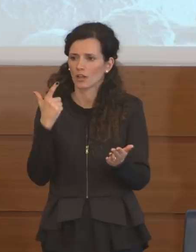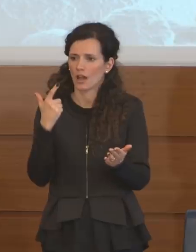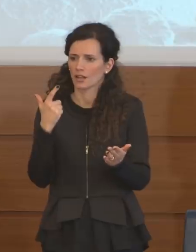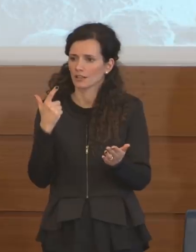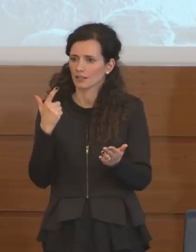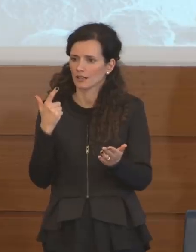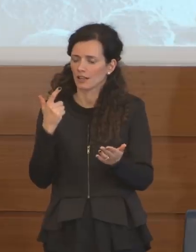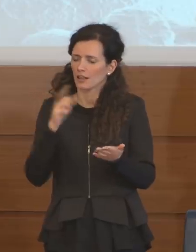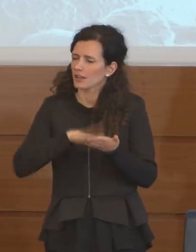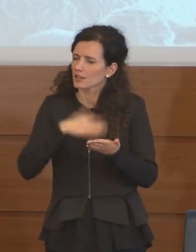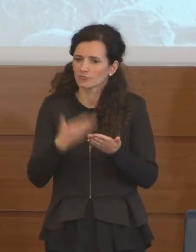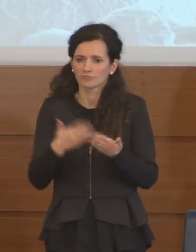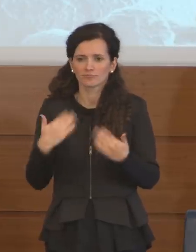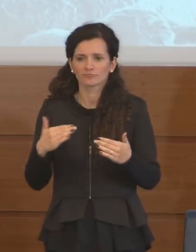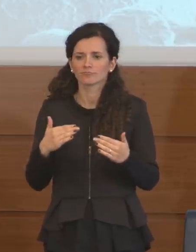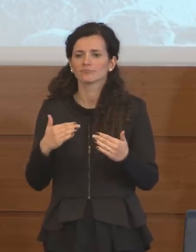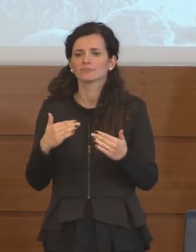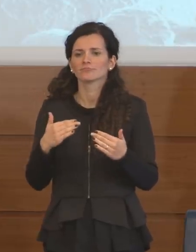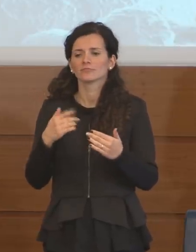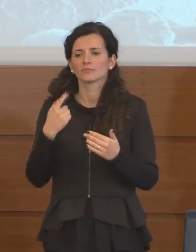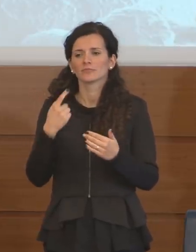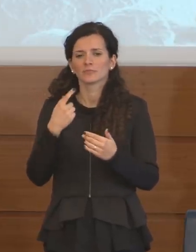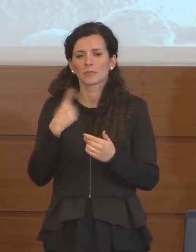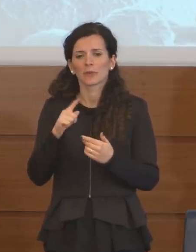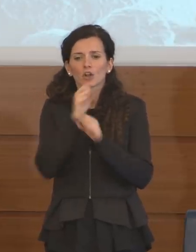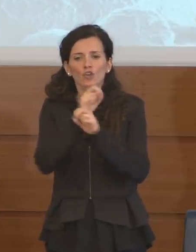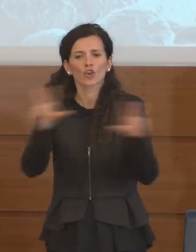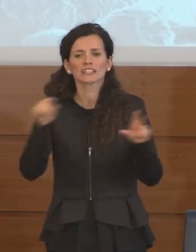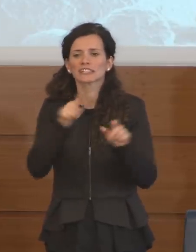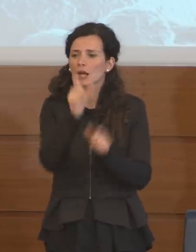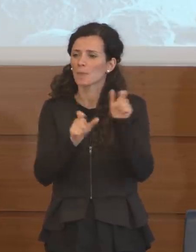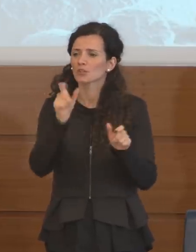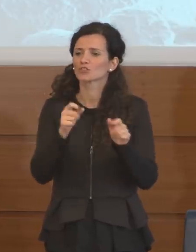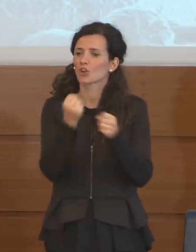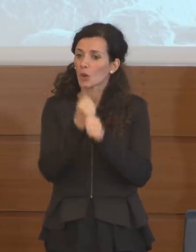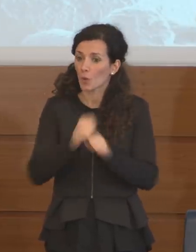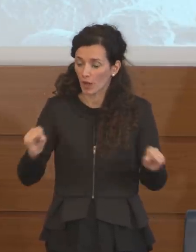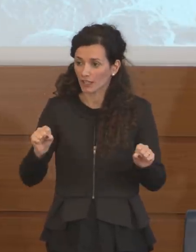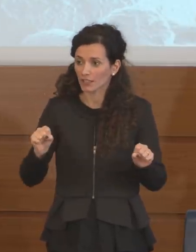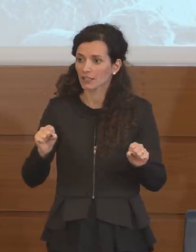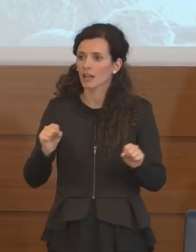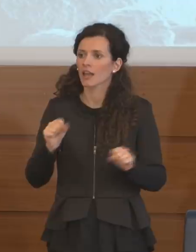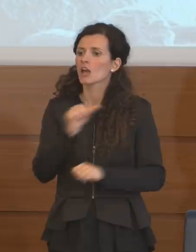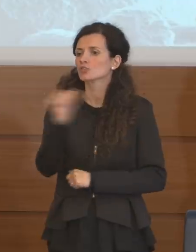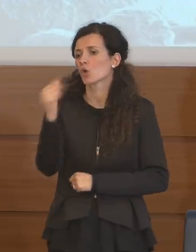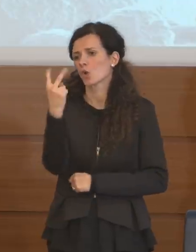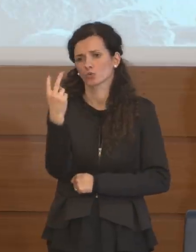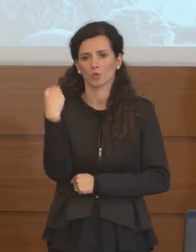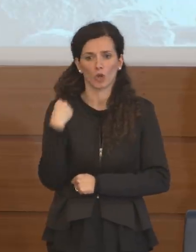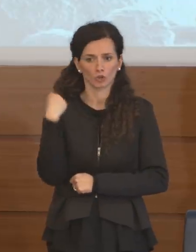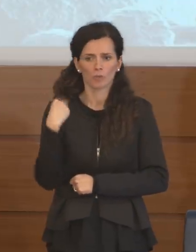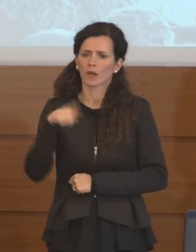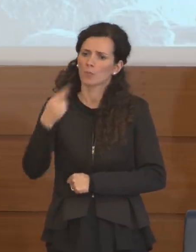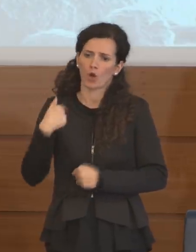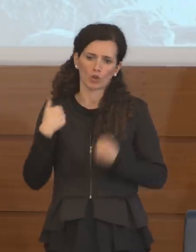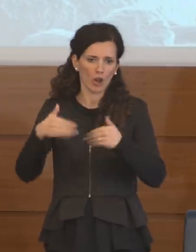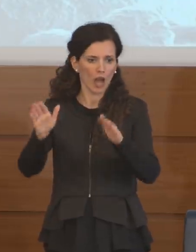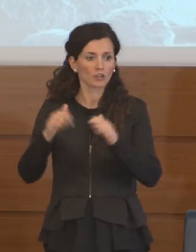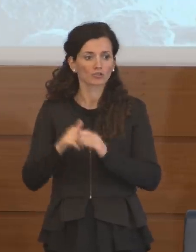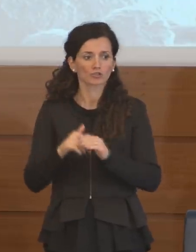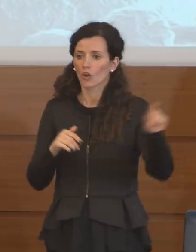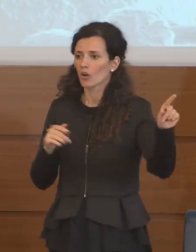soprattutto riguardo alla prima notizia delle persone guarite. Un paio di domande e poi vi lascio.